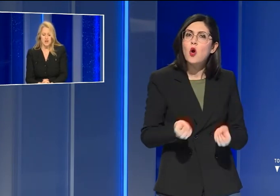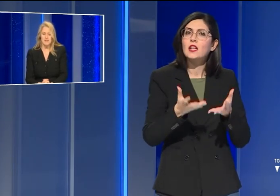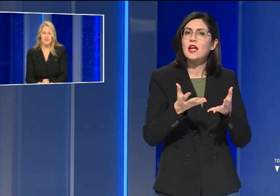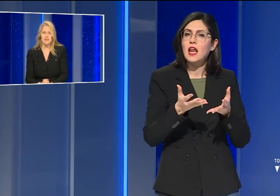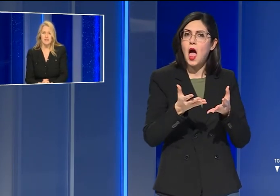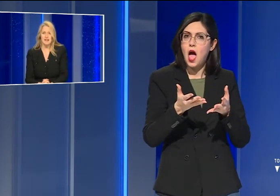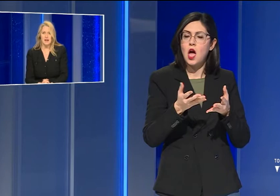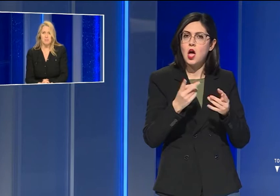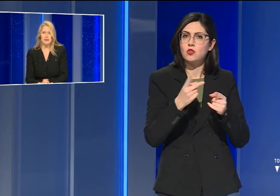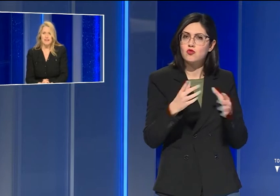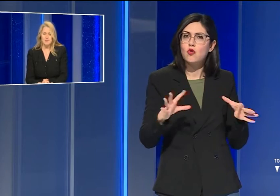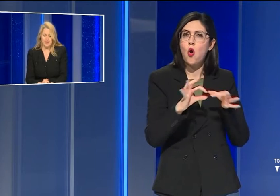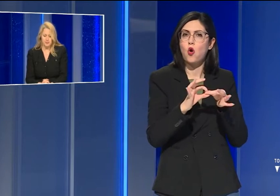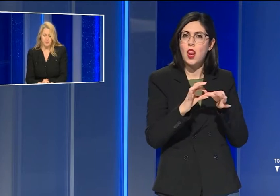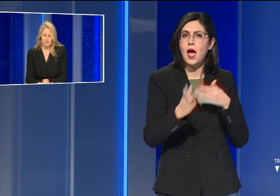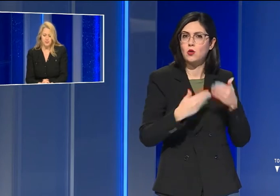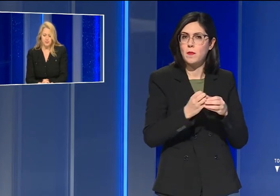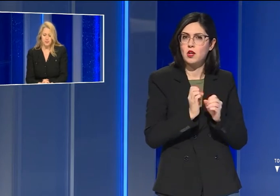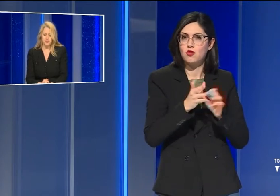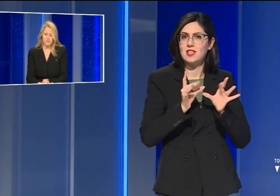'emergenza della pandemia.